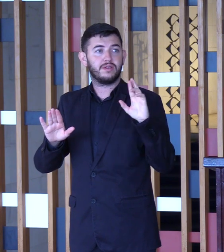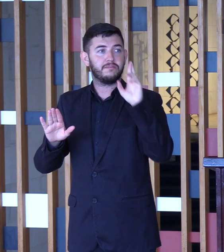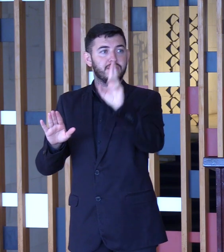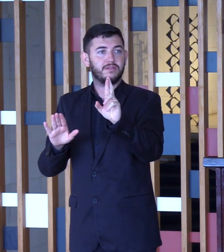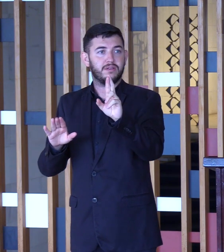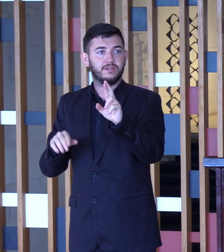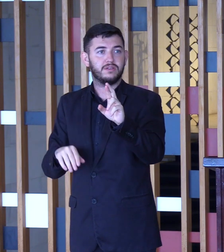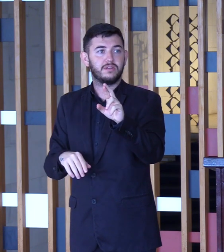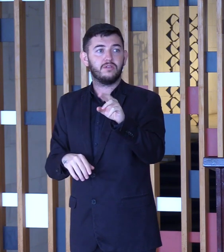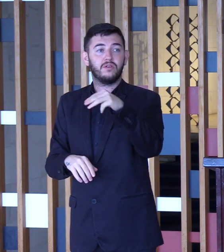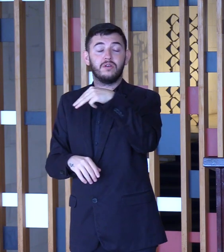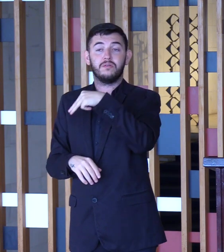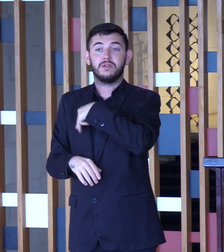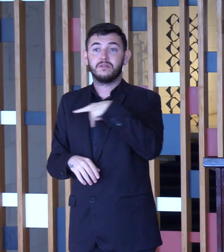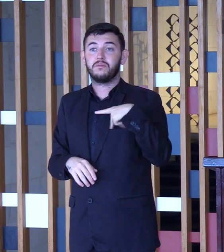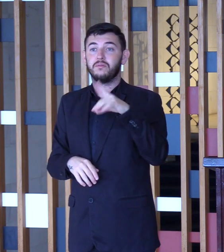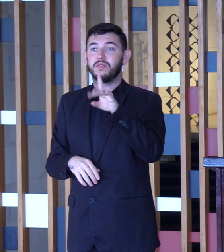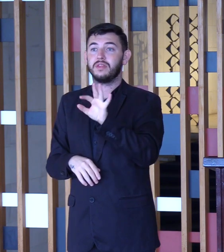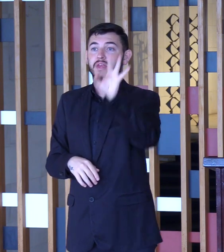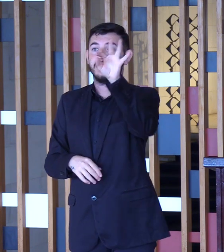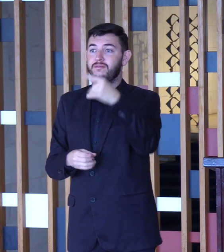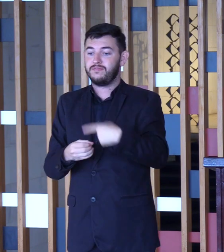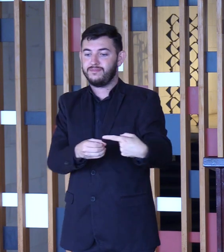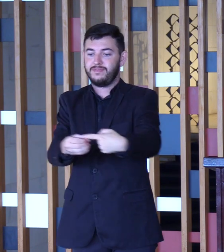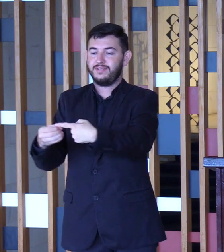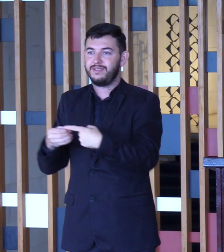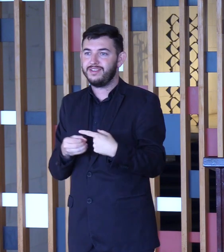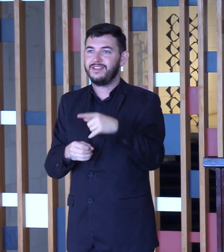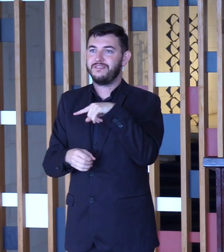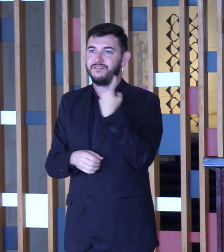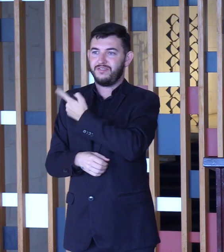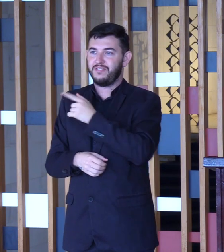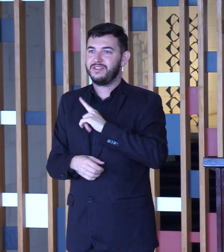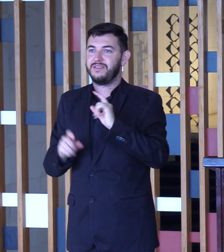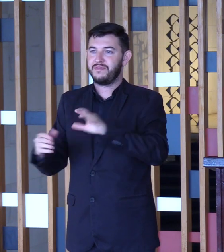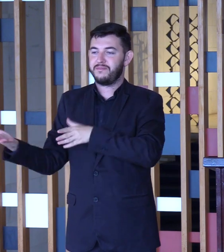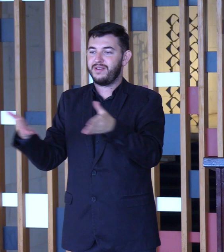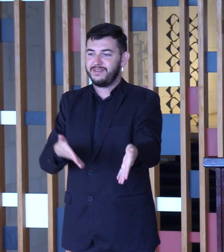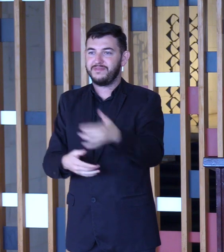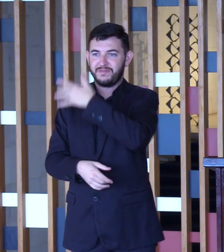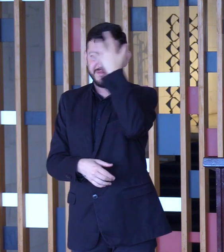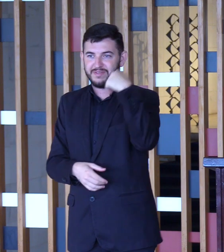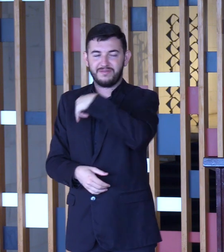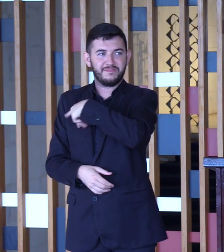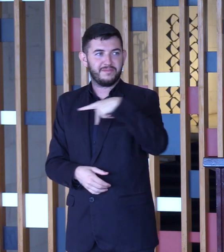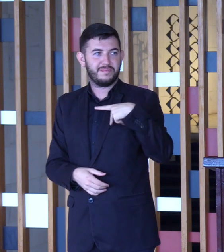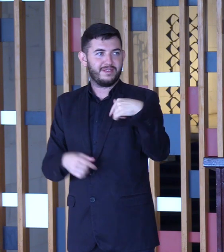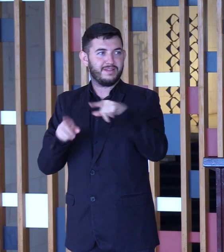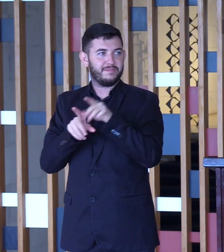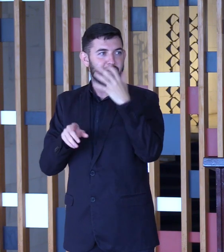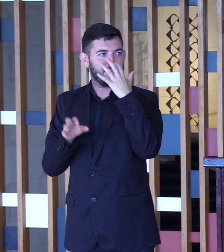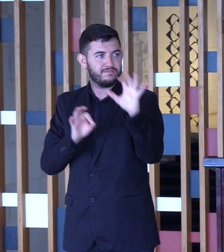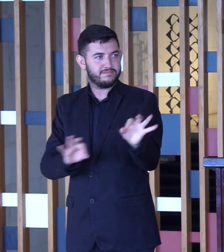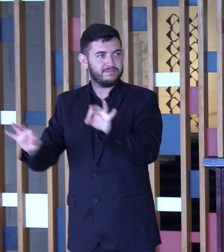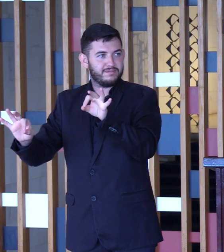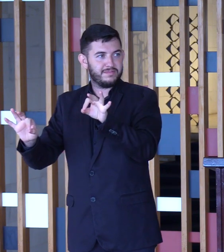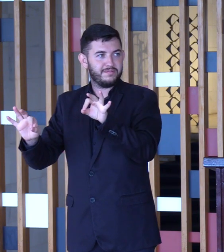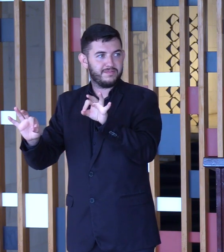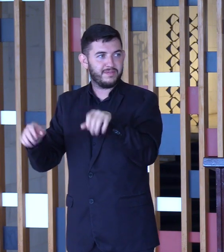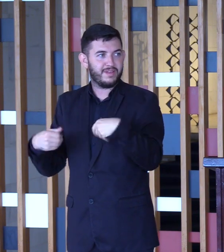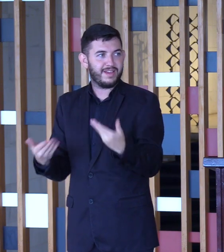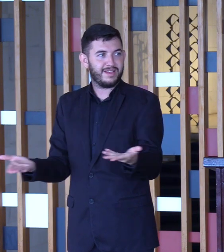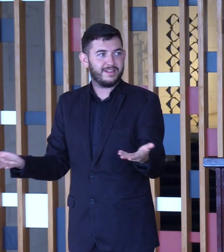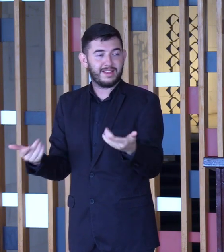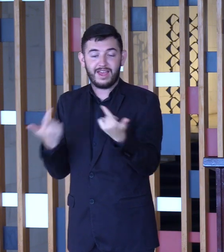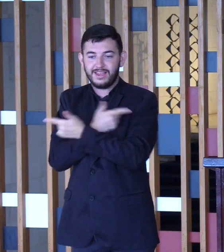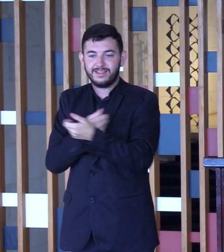Territórios, que o doutor Eduardo Albuquerque. Então, acho que a gente está coberto aqui pelo Ministério Público, testemunhou, não se manifestou até agora, sinal de que